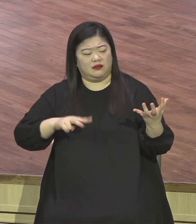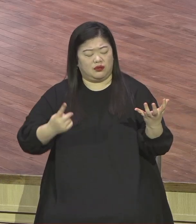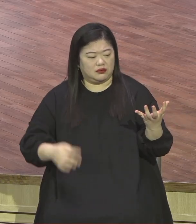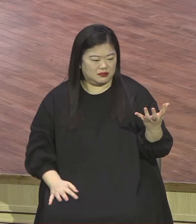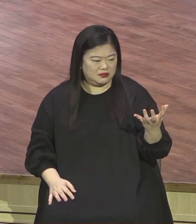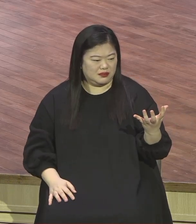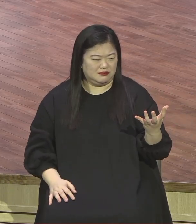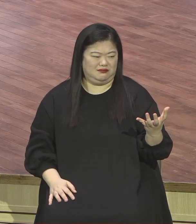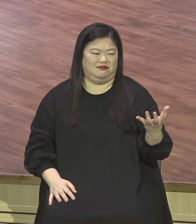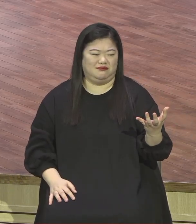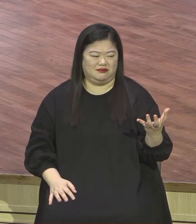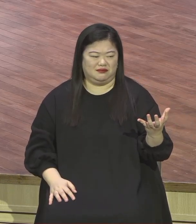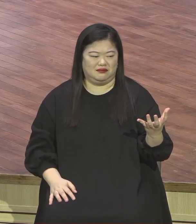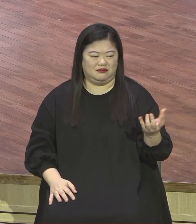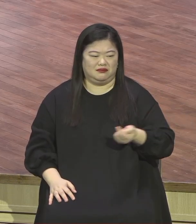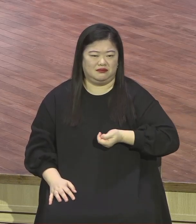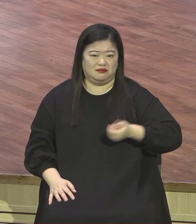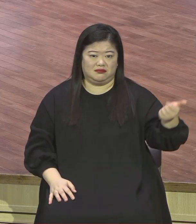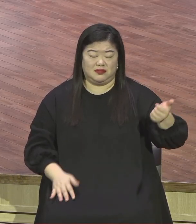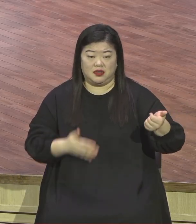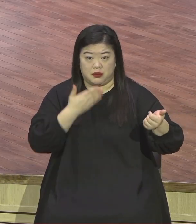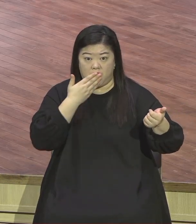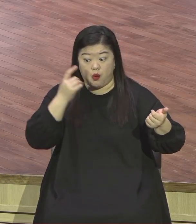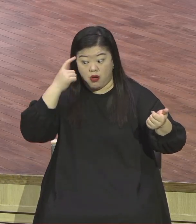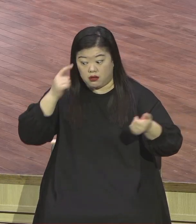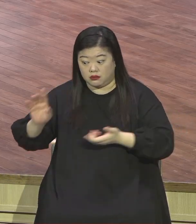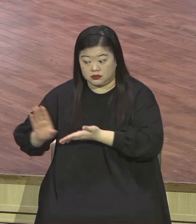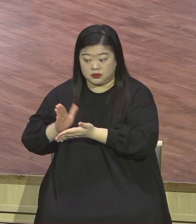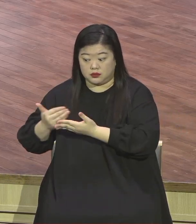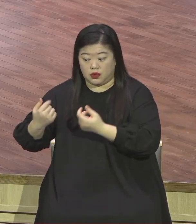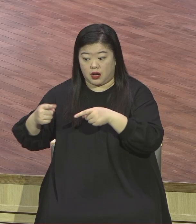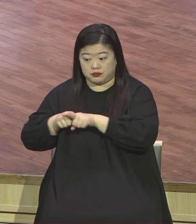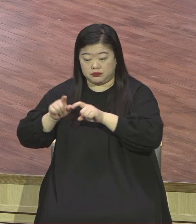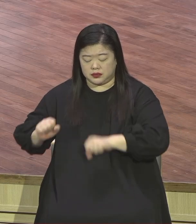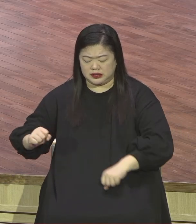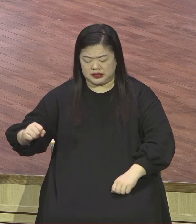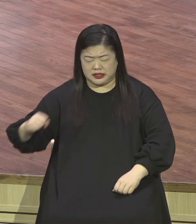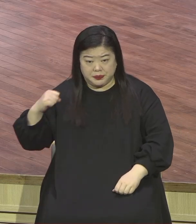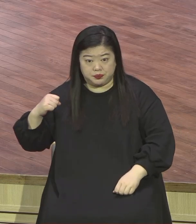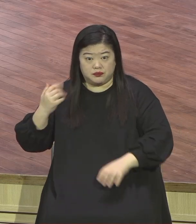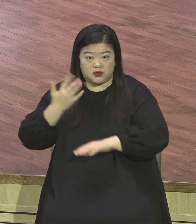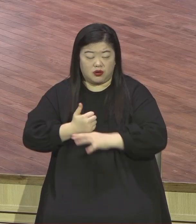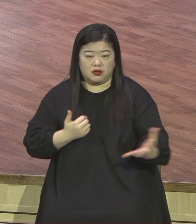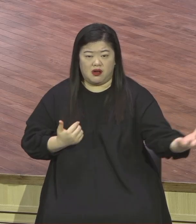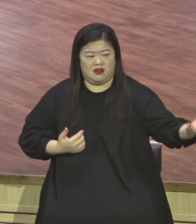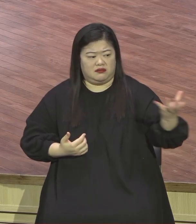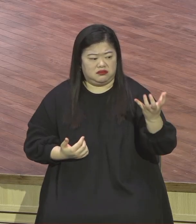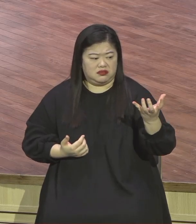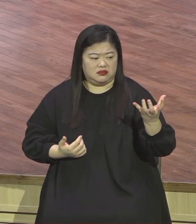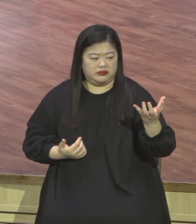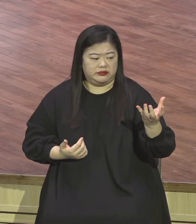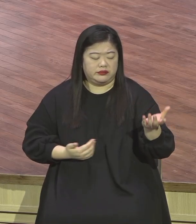날개 침 올라가듯이 계속 문제 사건을 더 치고 나가 치고 나가 정면 돌파야 그냥 피하지 않게